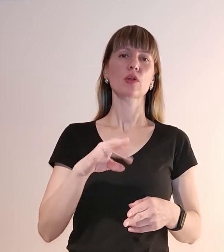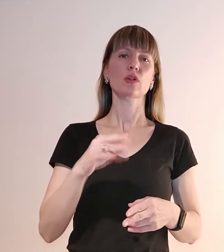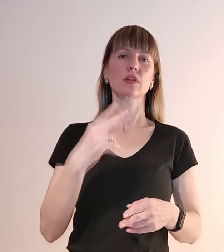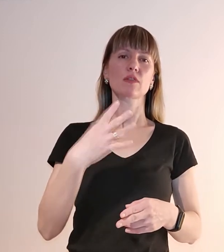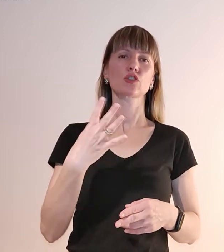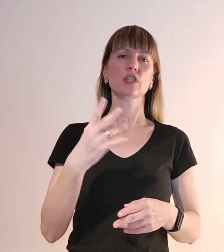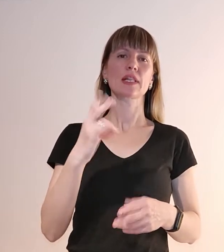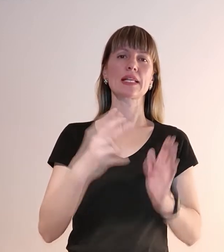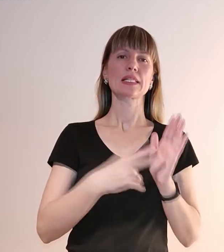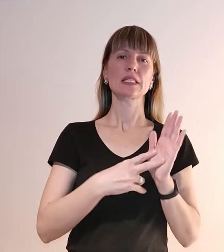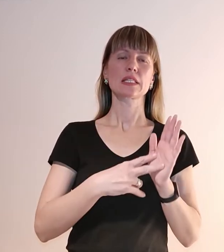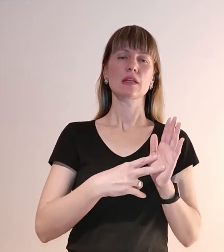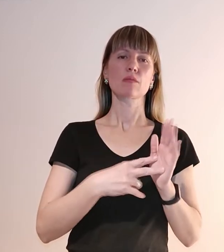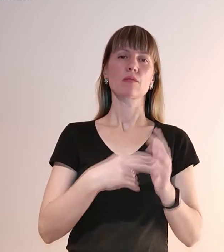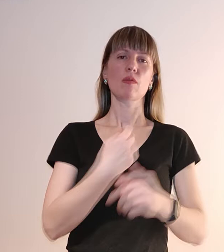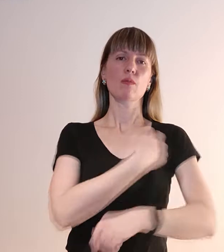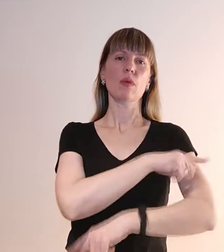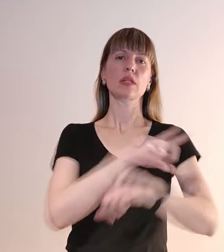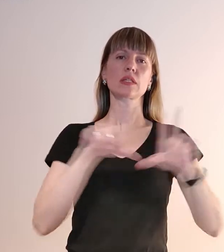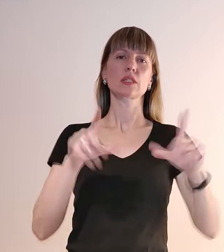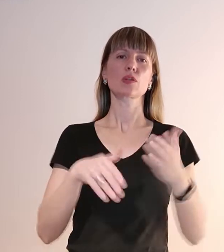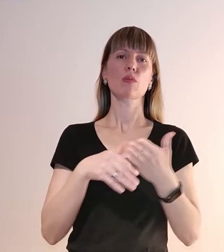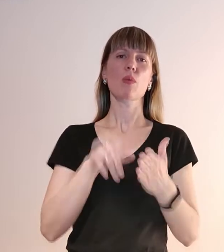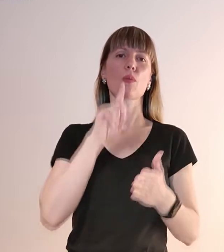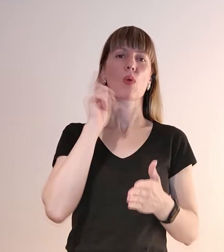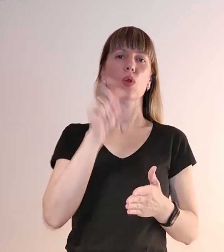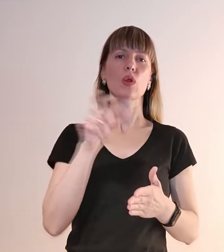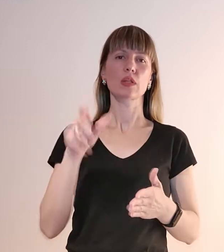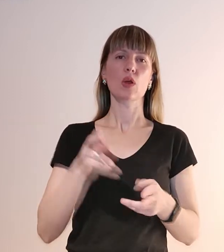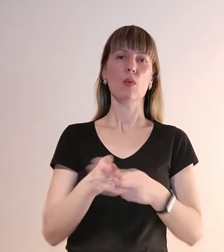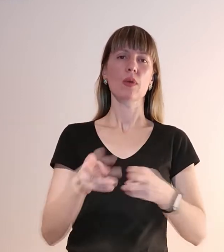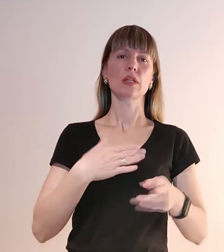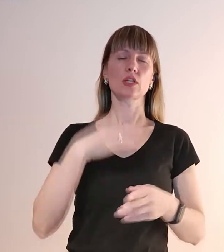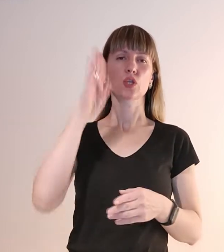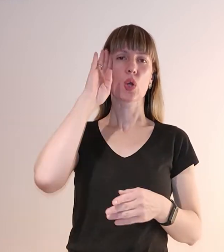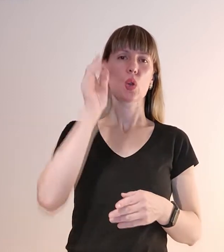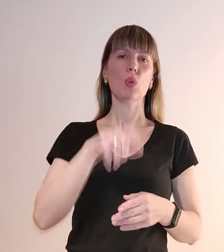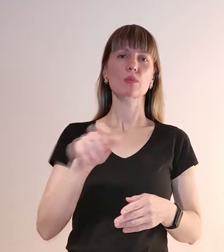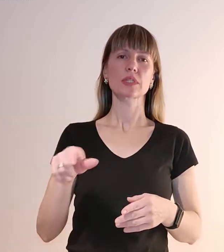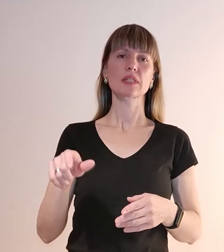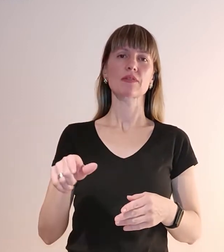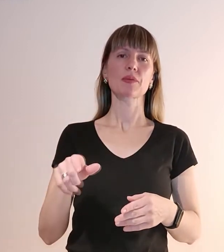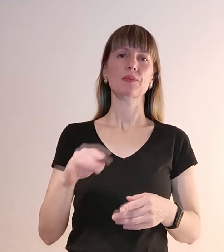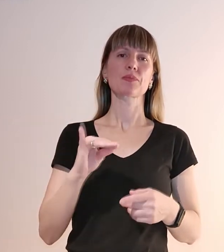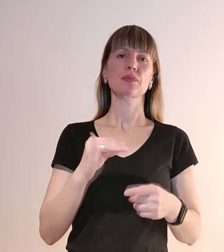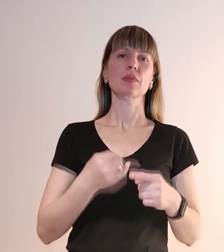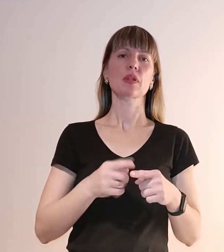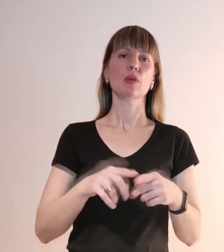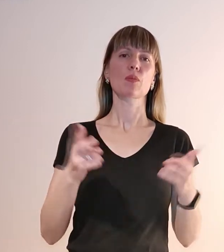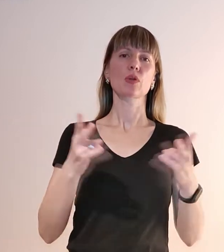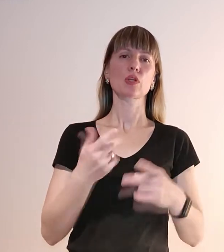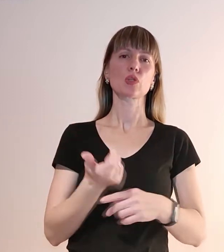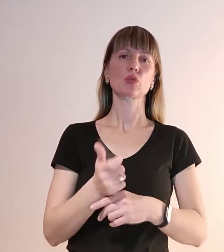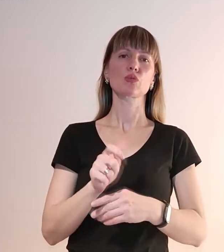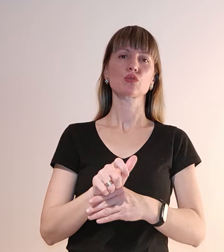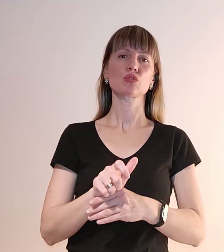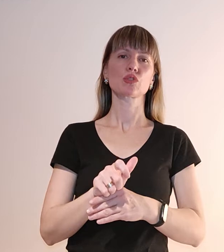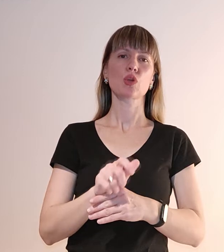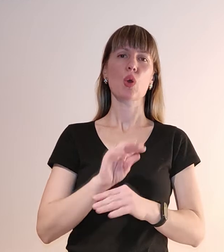госпіталі допомагаємо молодим опорувати наших хлопців, тому потрібно дуже обладнання,